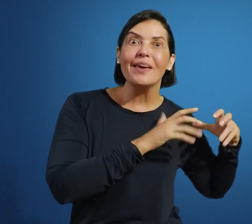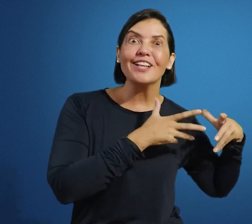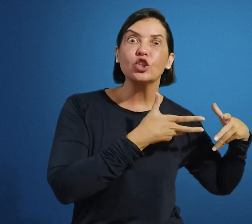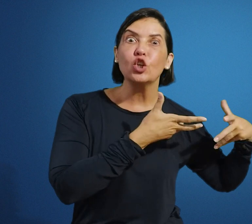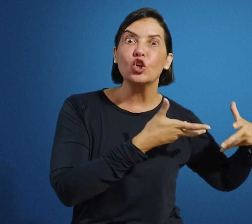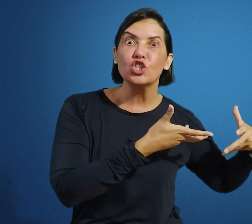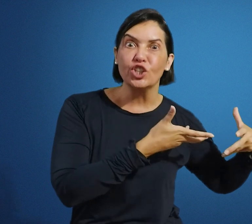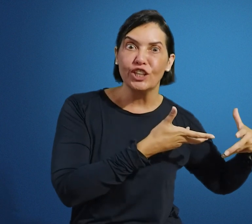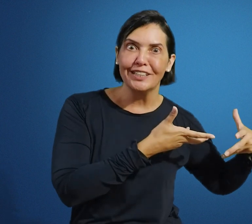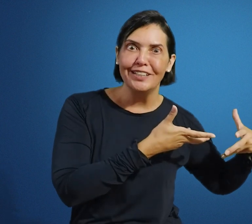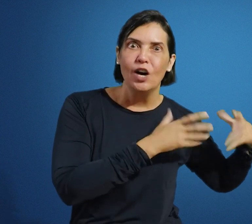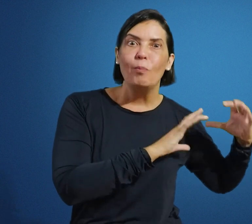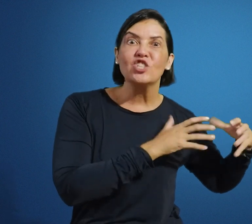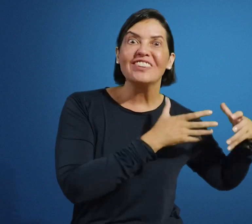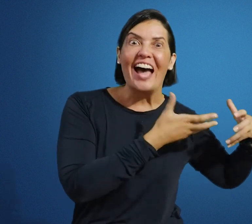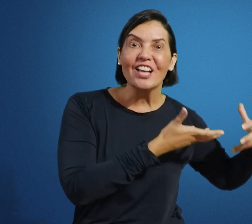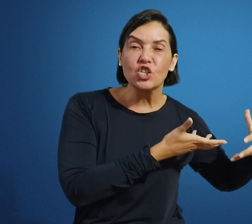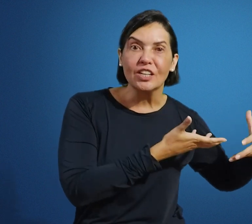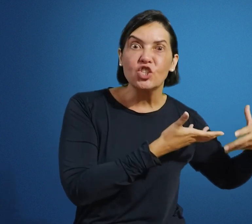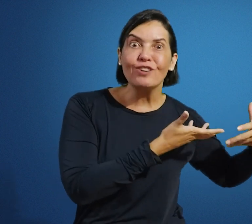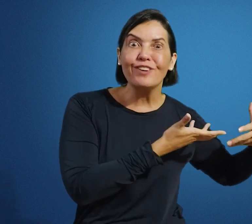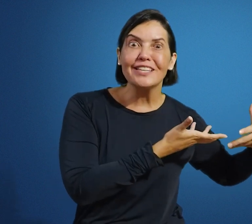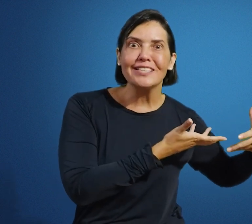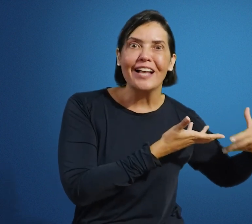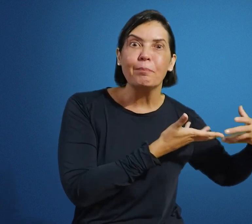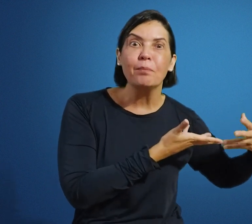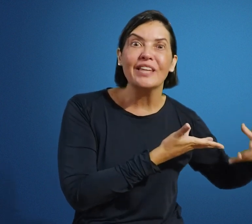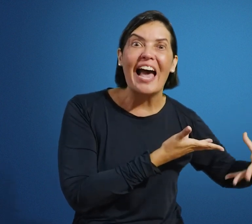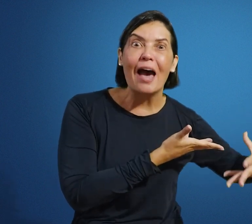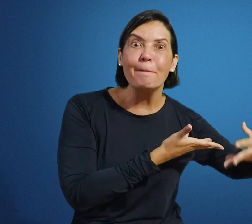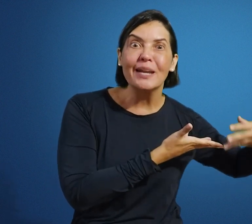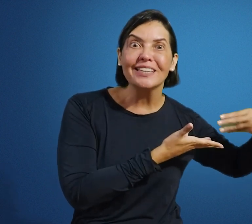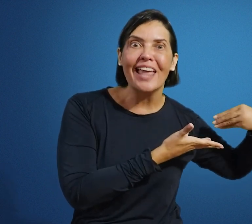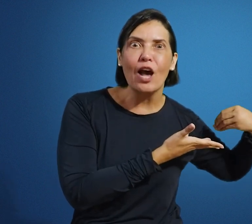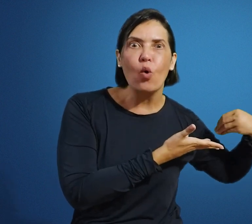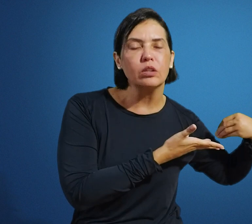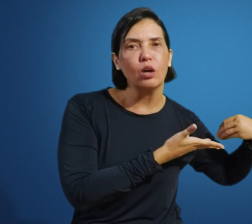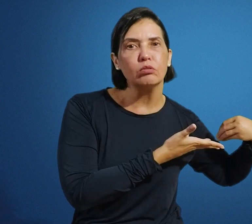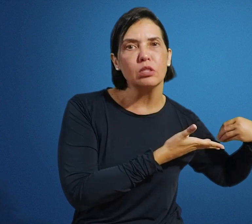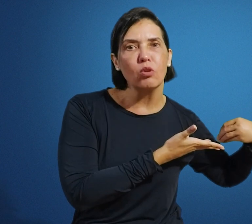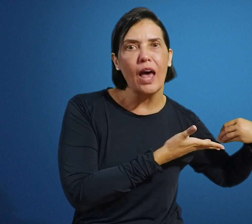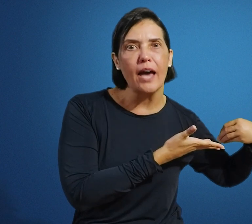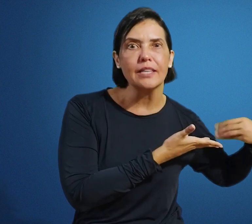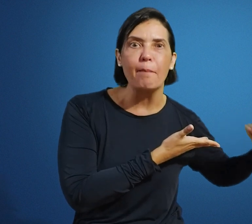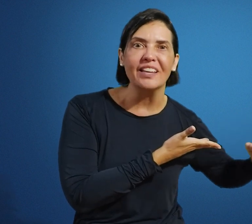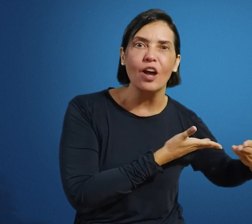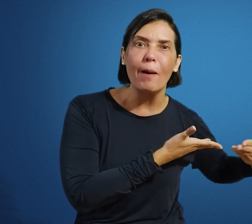metodologia, uma didática diferenciada para ele poder aprender conteúdos escolares, aprender uma